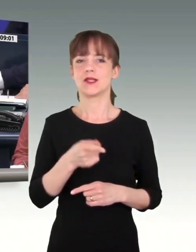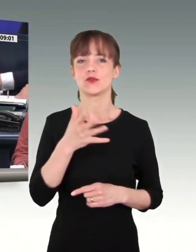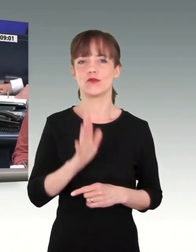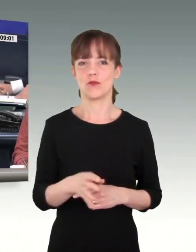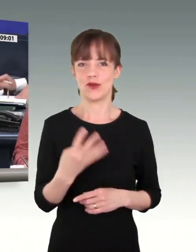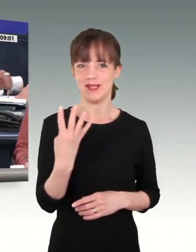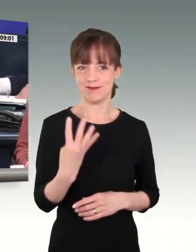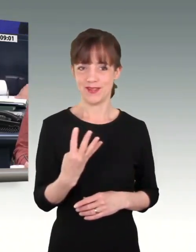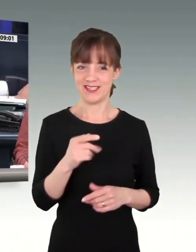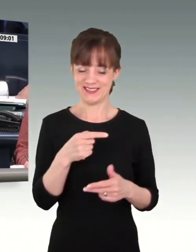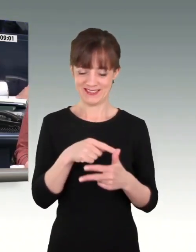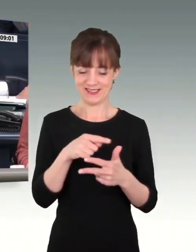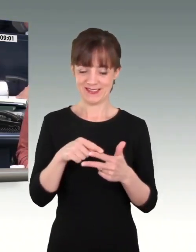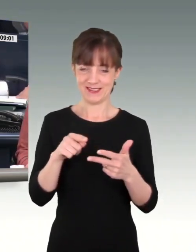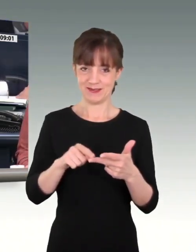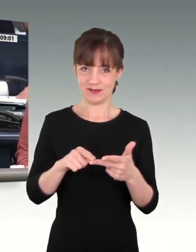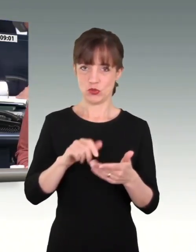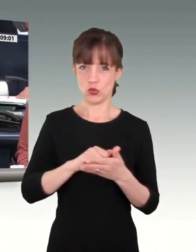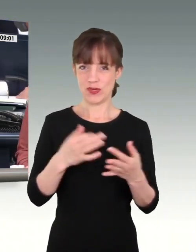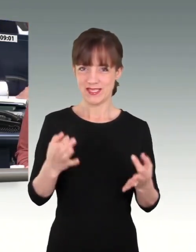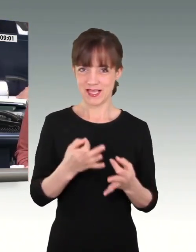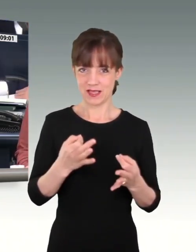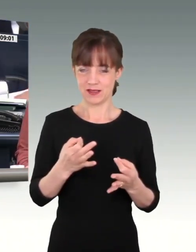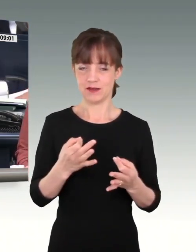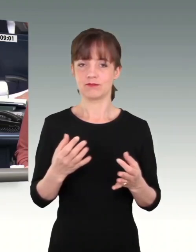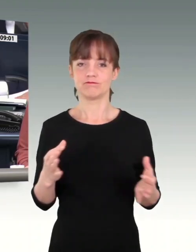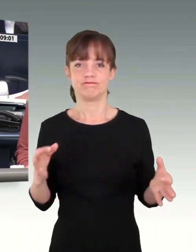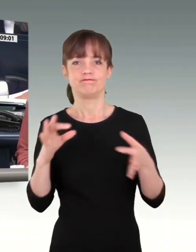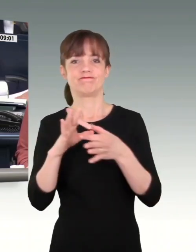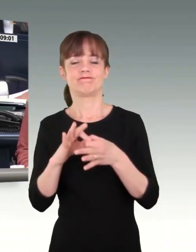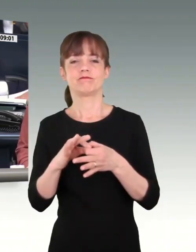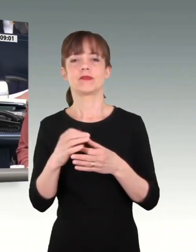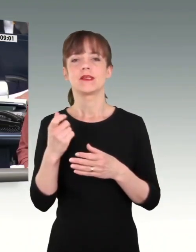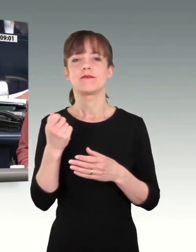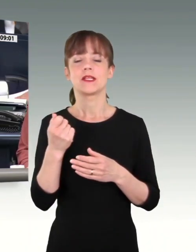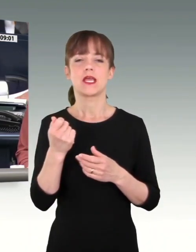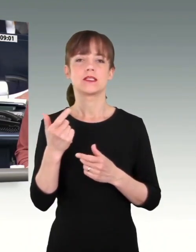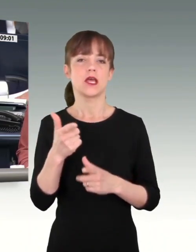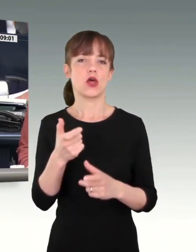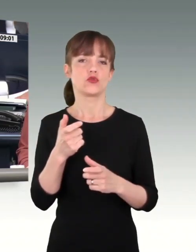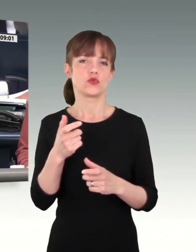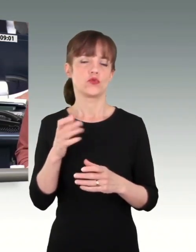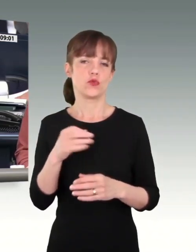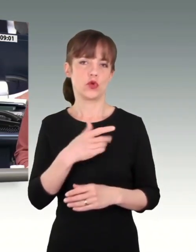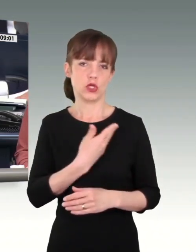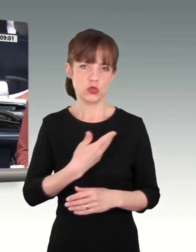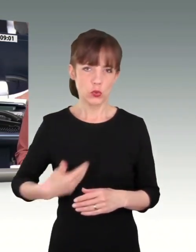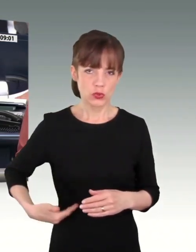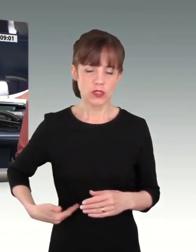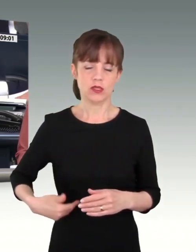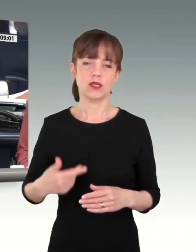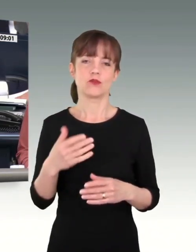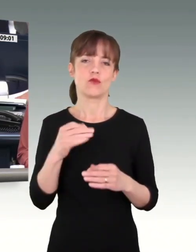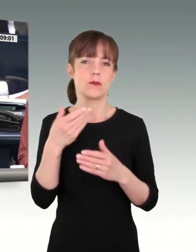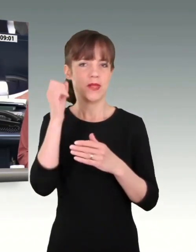sollen zusätzlich zum Finanzausschuss, dem Ausschuss für Gesundheit und dem Ausschuss für Bildung,